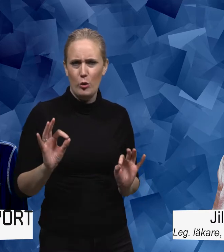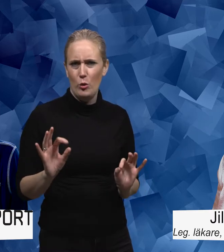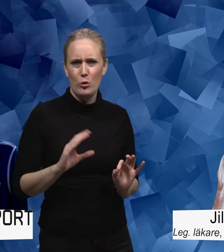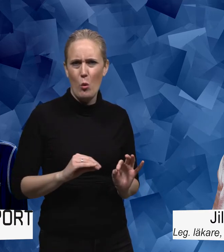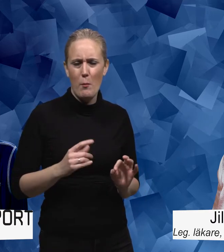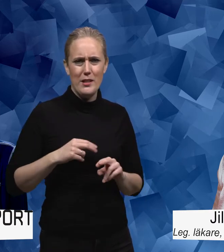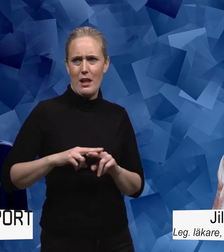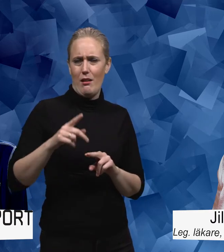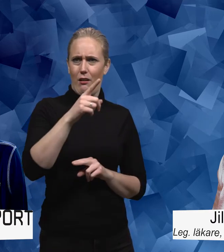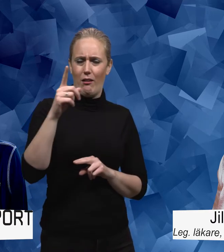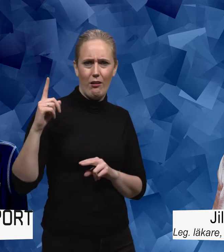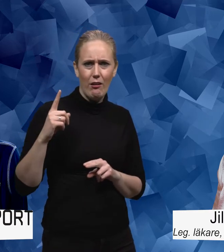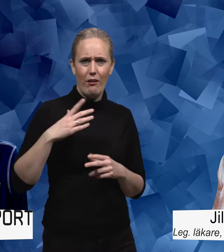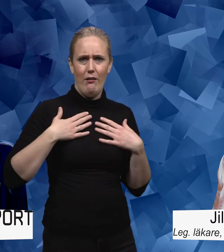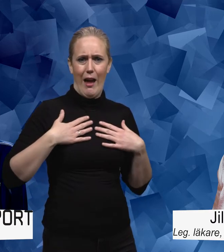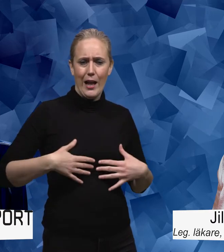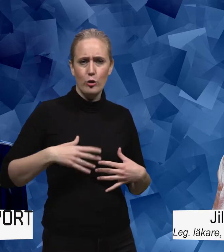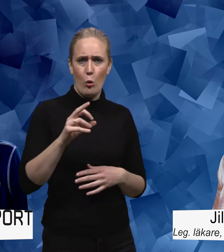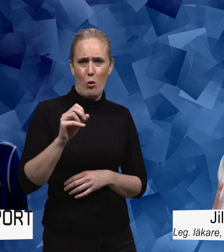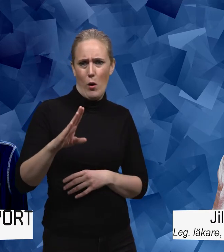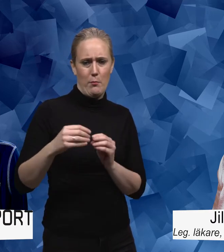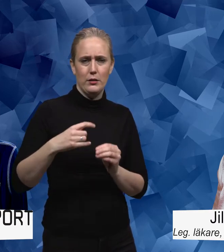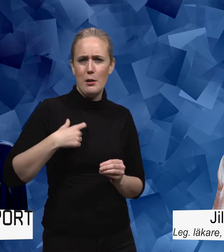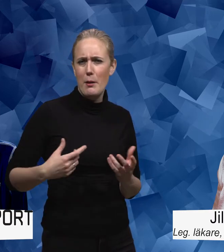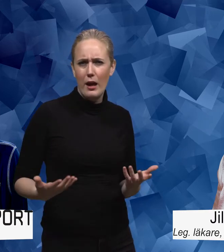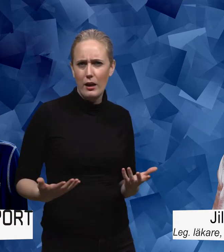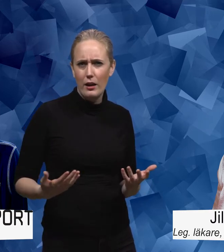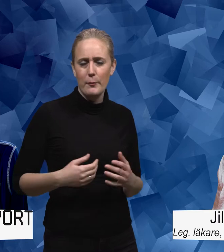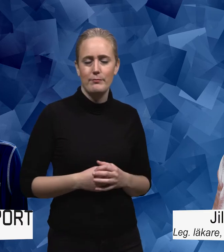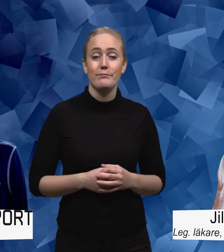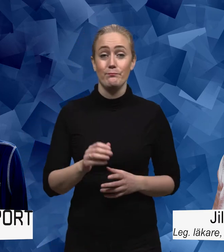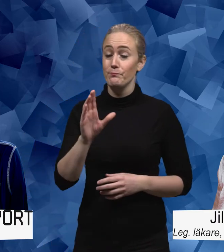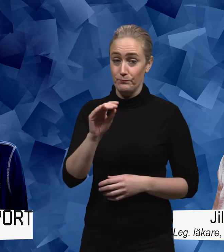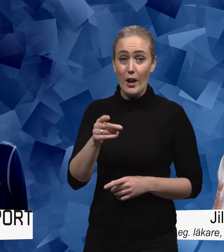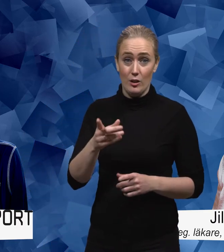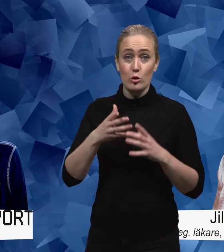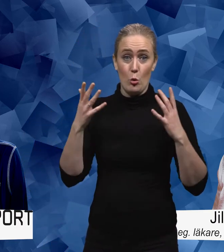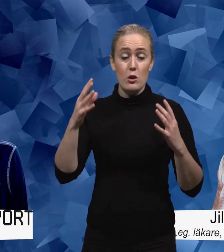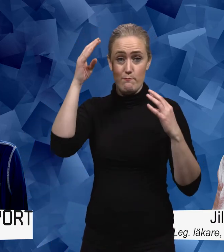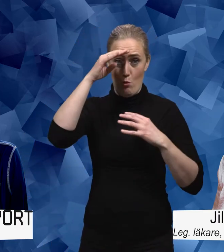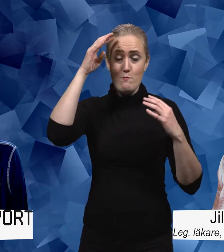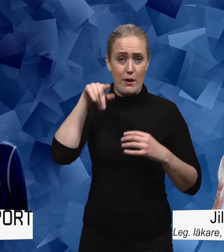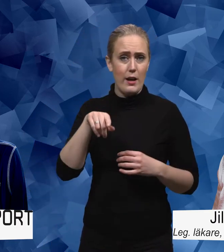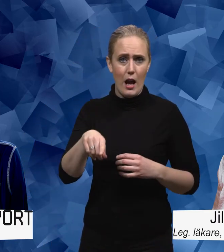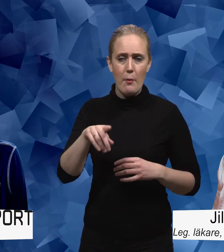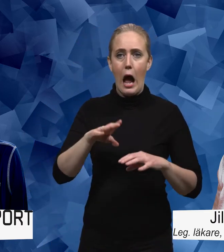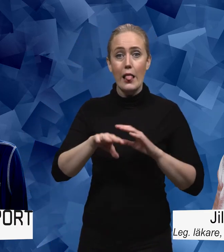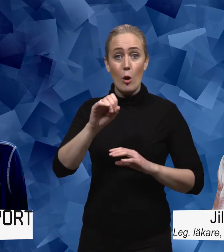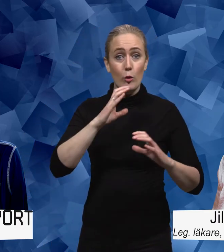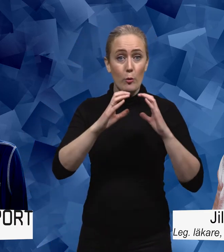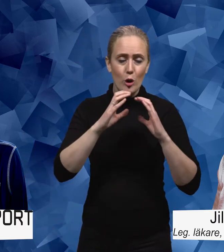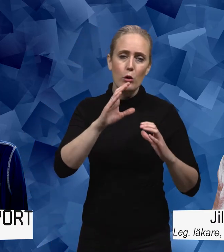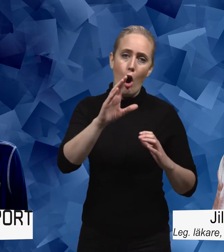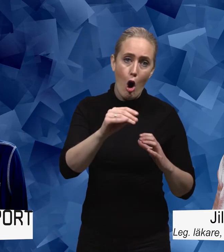av de här folkhälsoråden. Det gäller inte mig. Ja, men det är ju ett stort problem. Det handlar inte bara om hur man